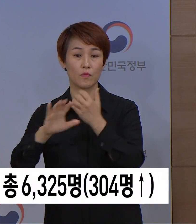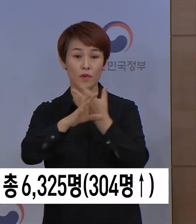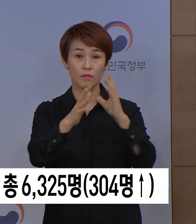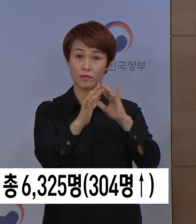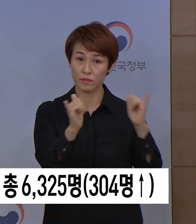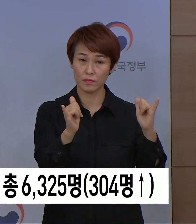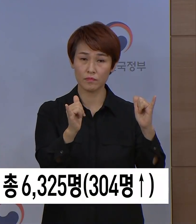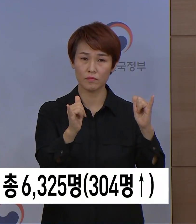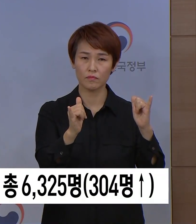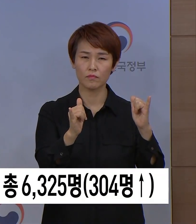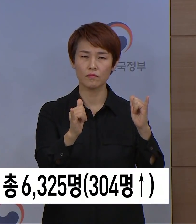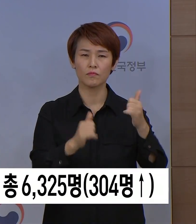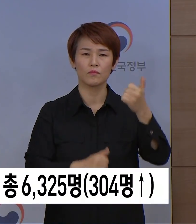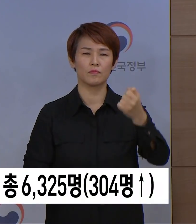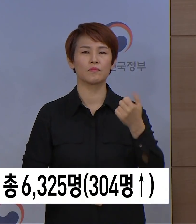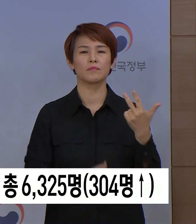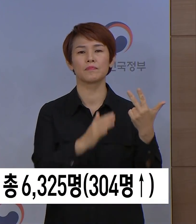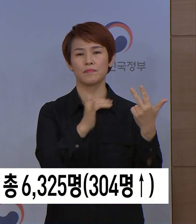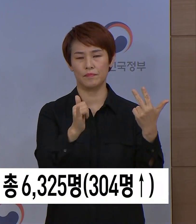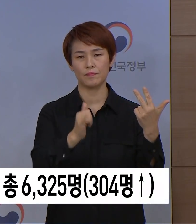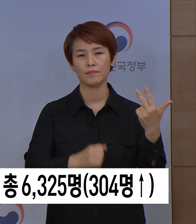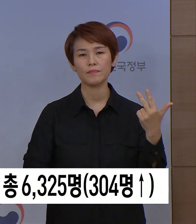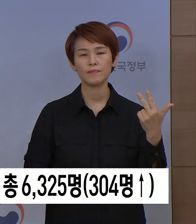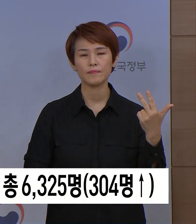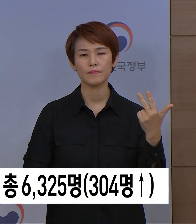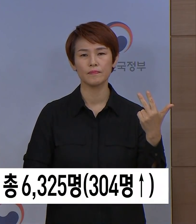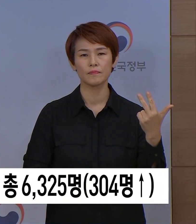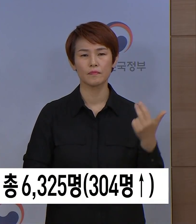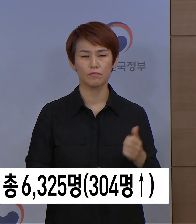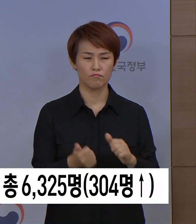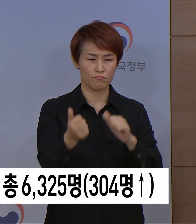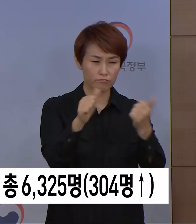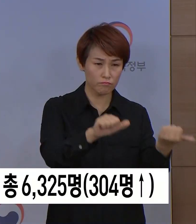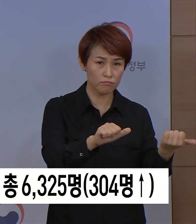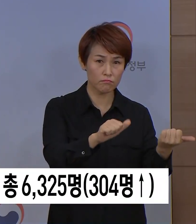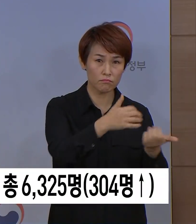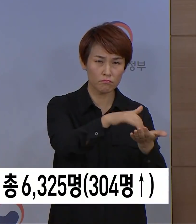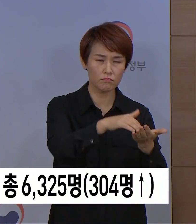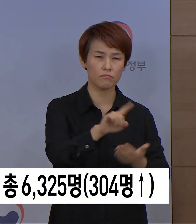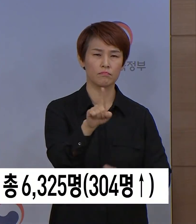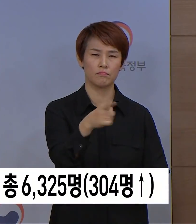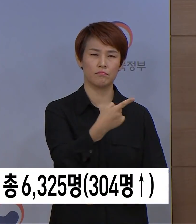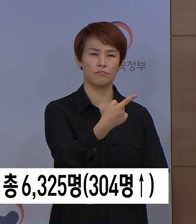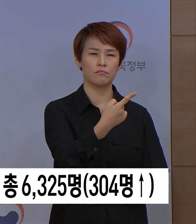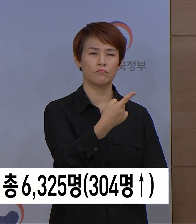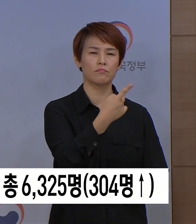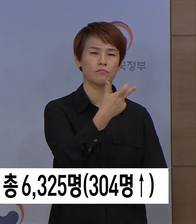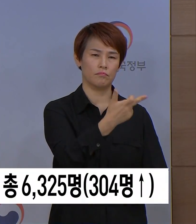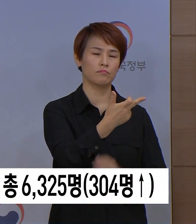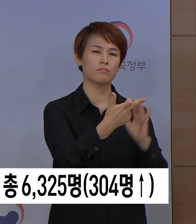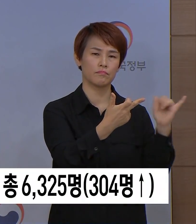%인 57명입니다. 사망하신 분은 177명입니다.